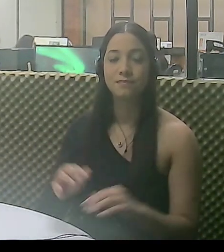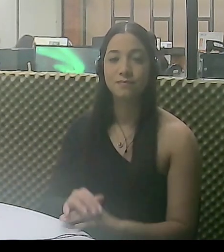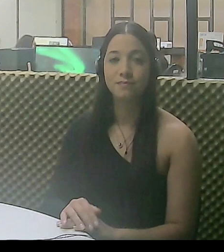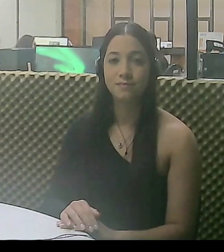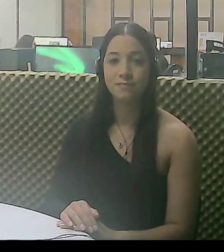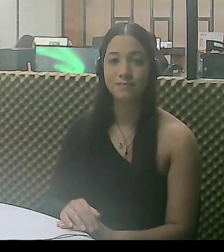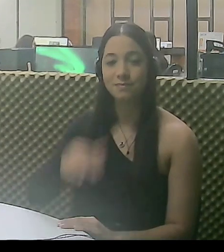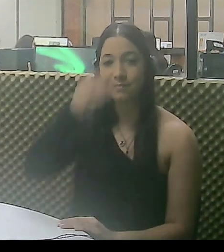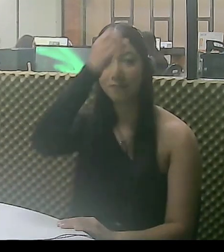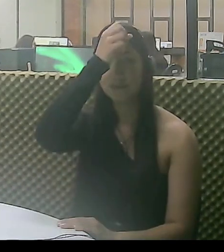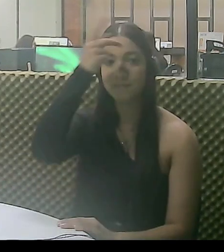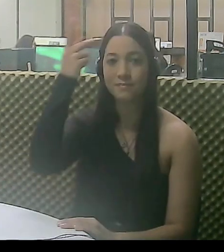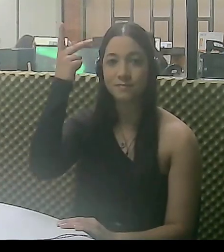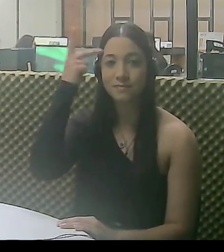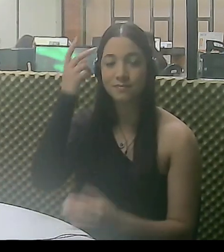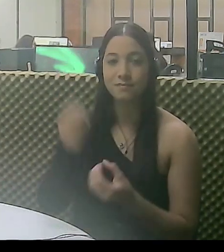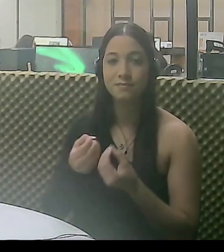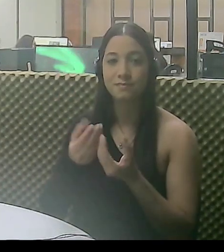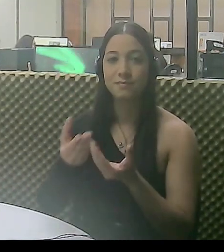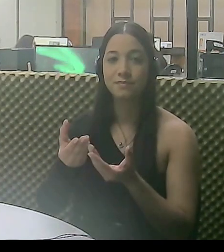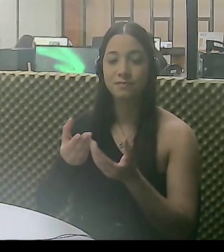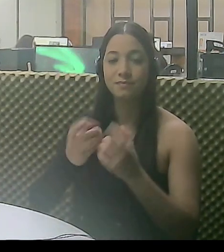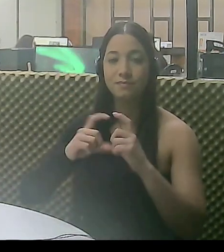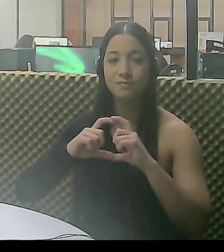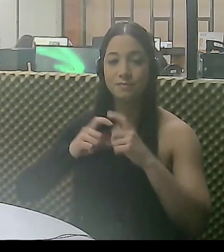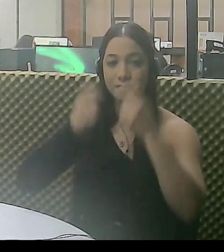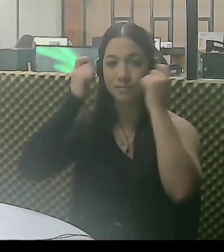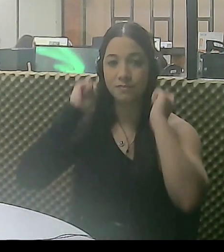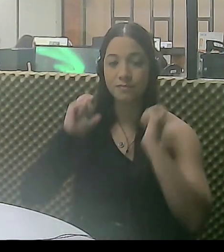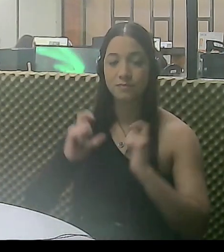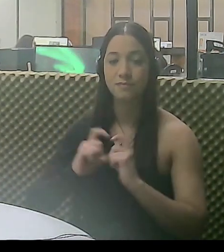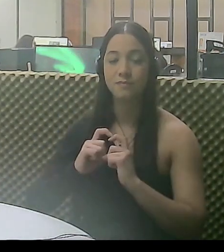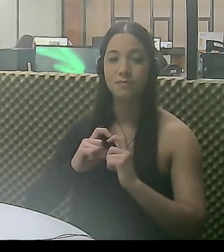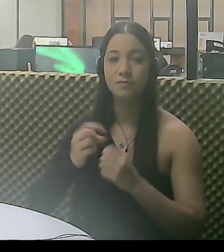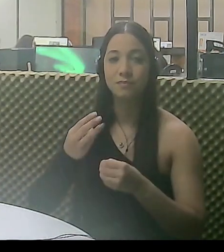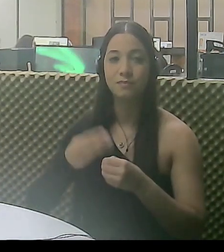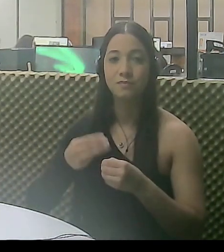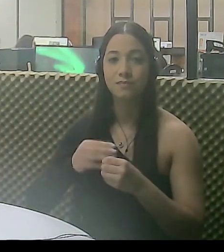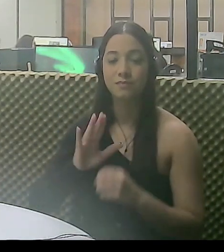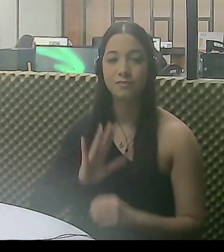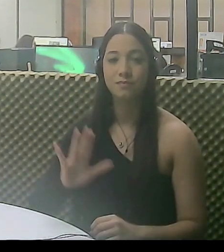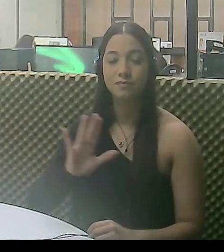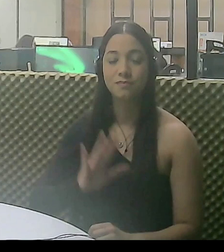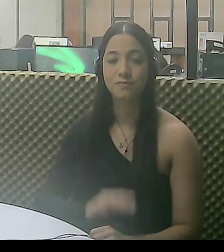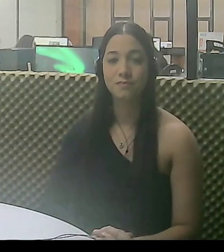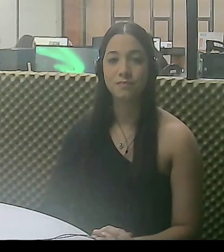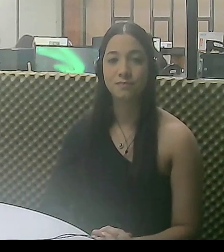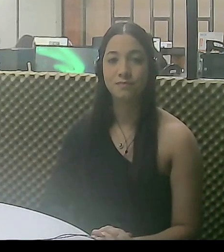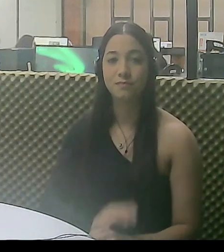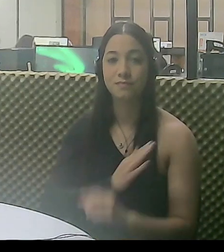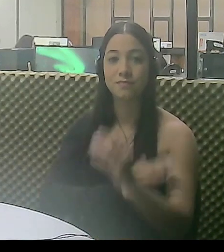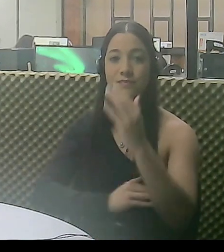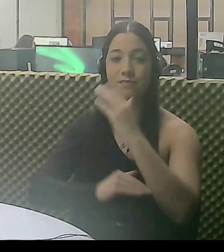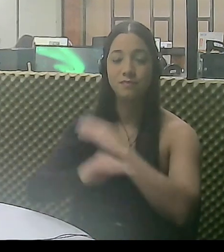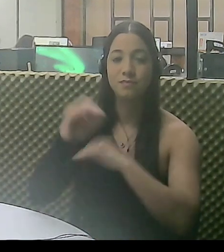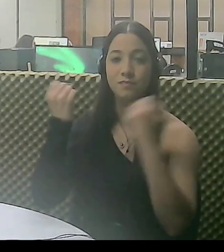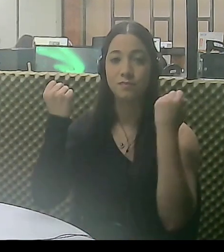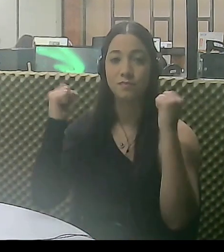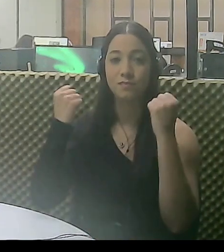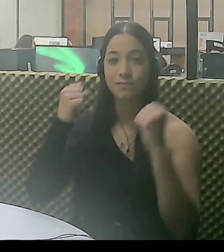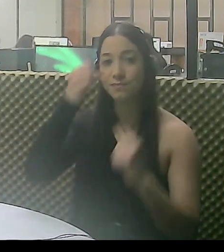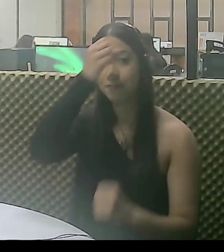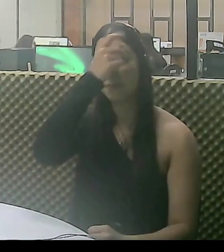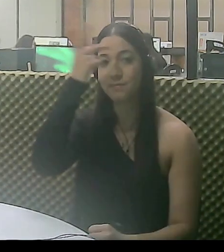A prefeitura concede medalha a ex-procurador-geral do município. Para atletas de alterofilismo da